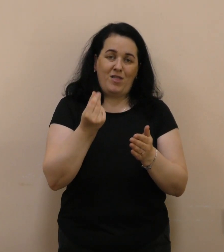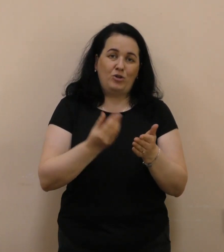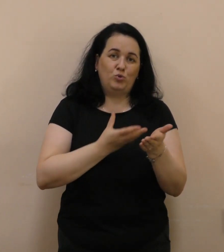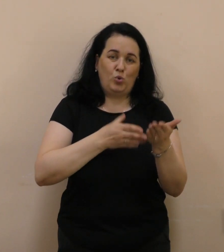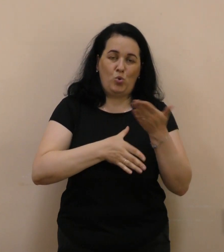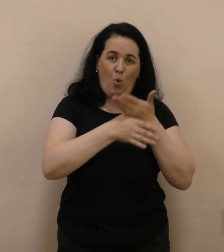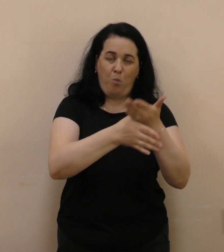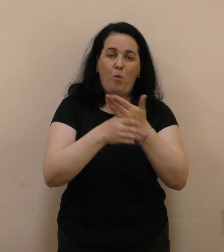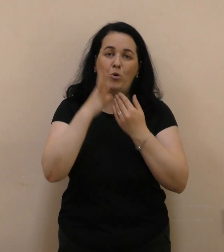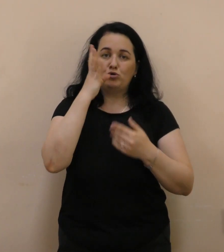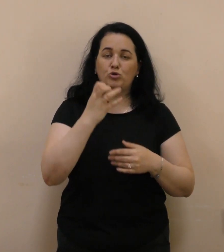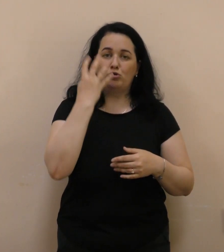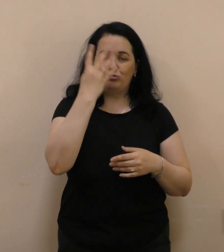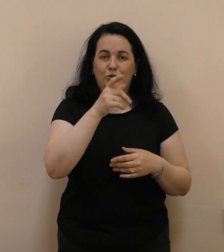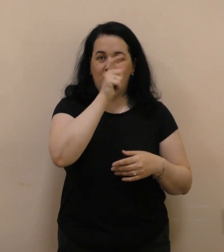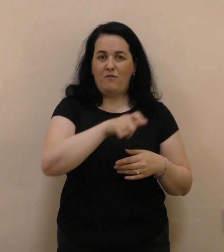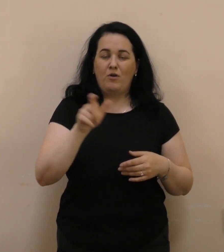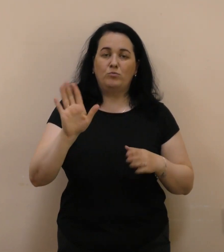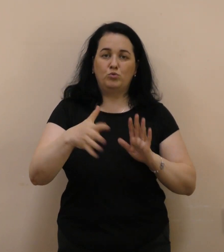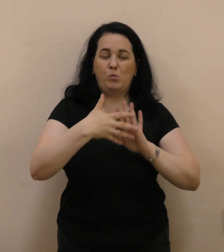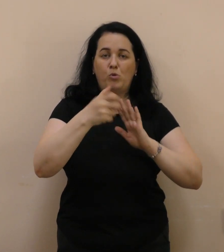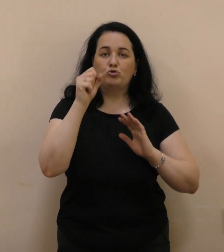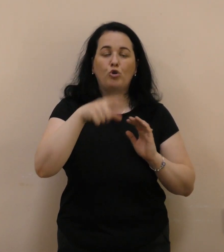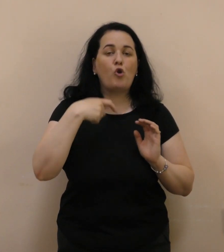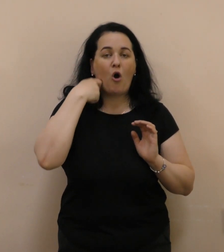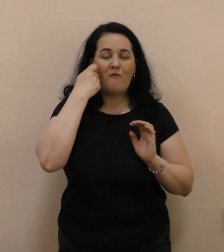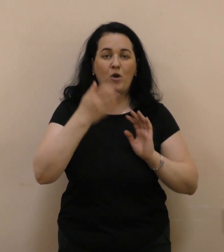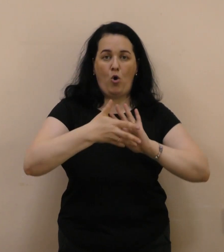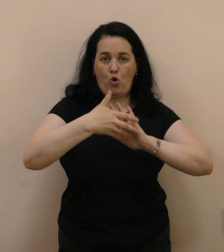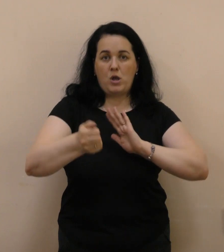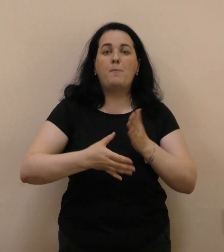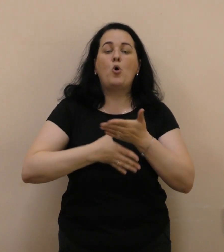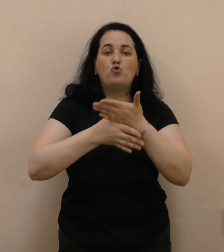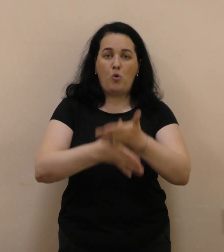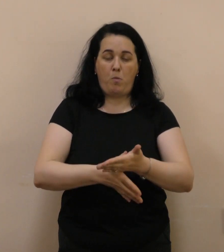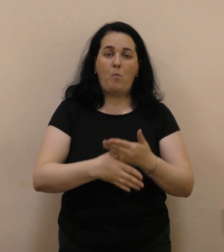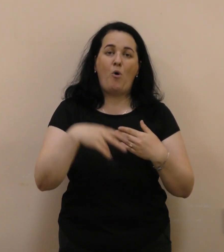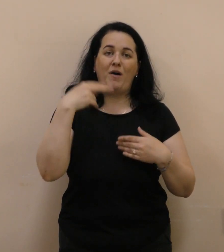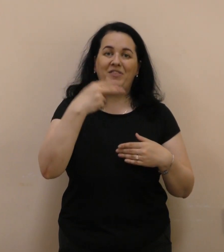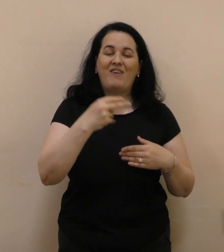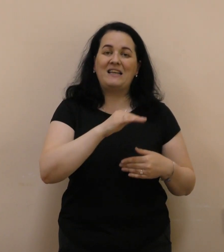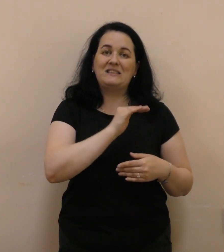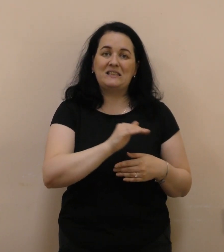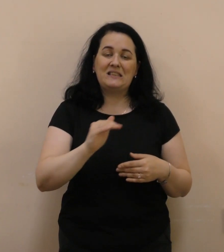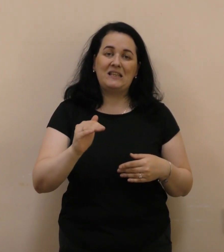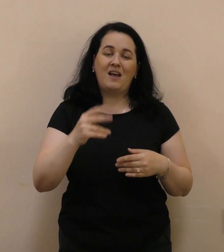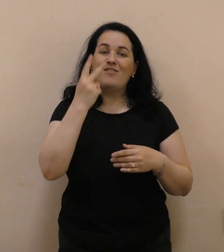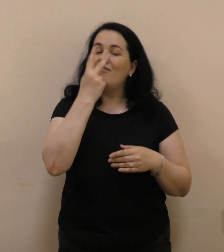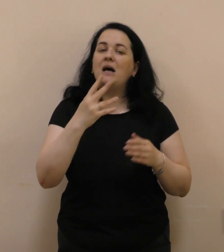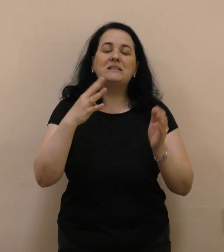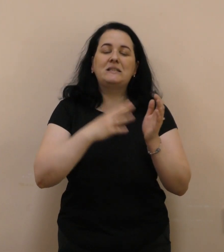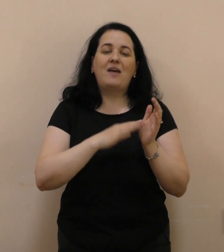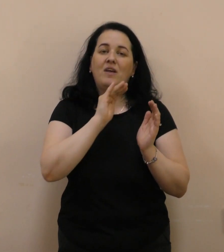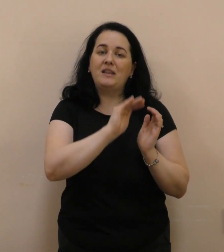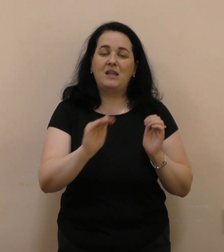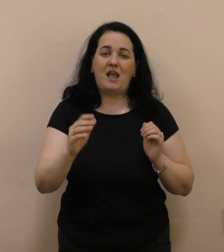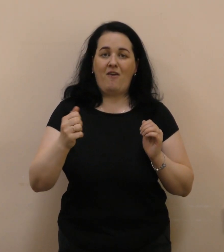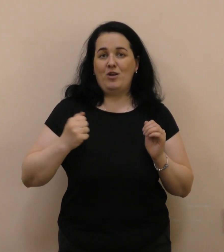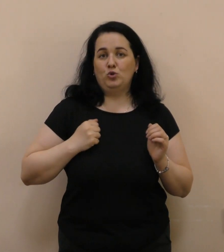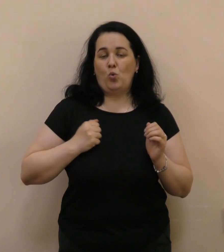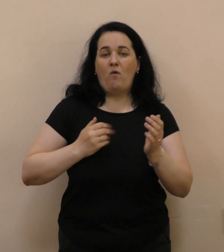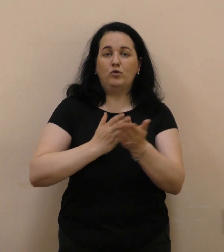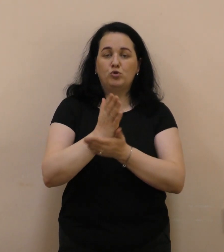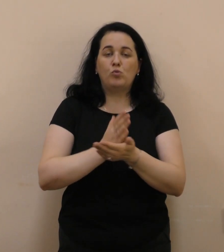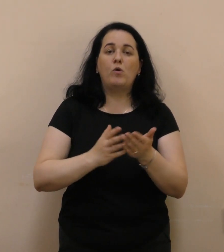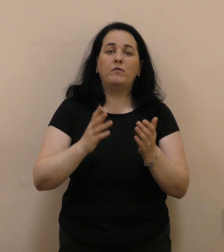404 франківця золотого віку отримають допомогу, 29 дітей військовослужбовців та